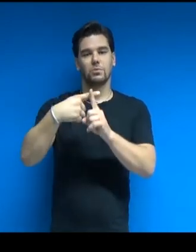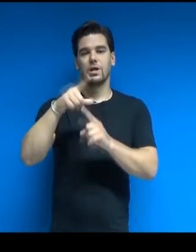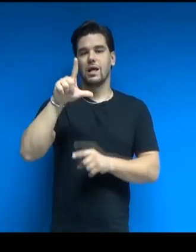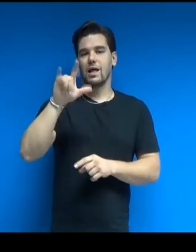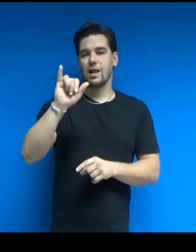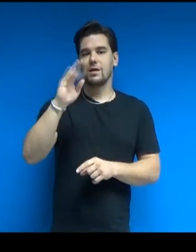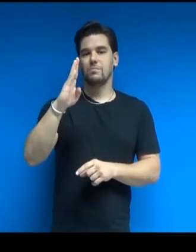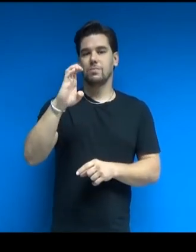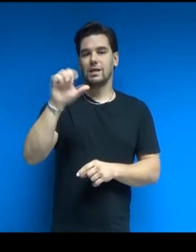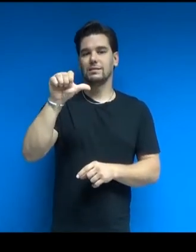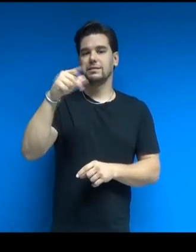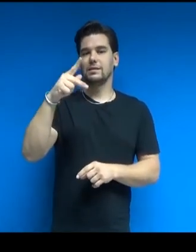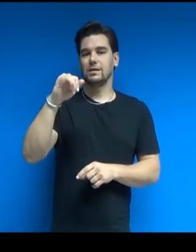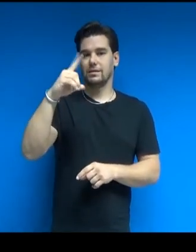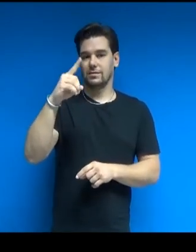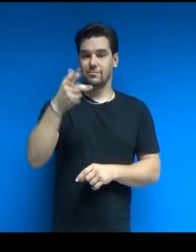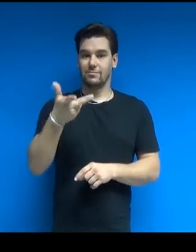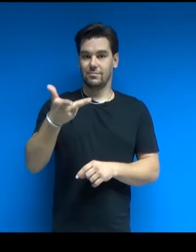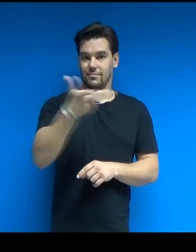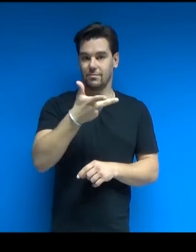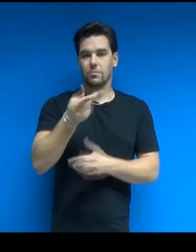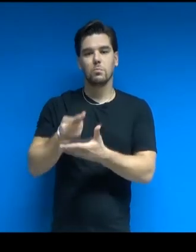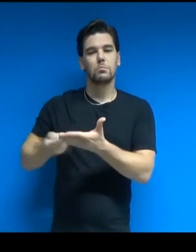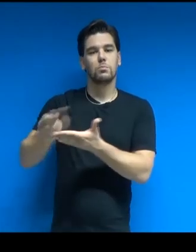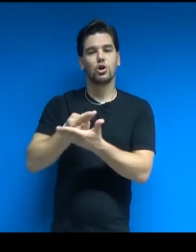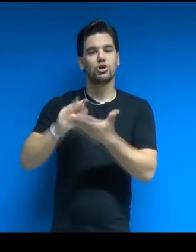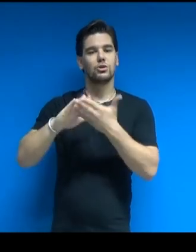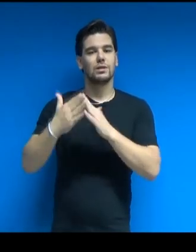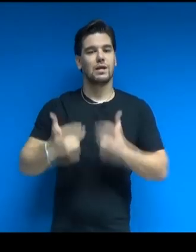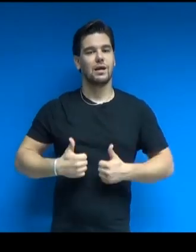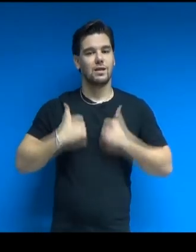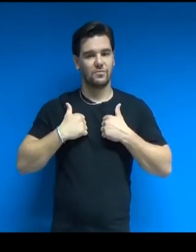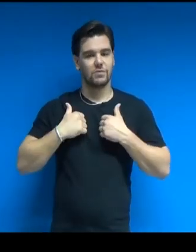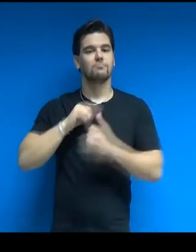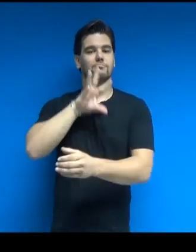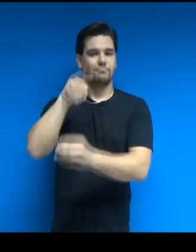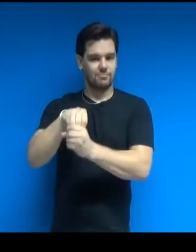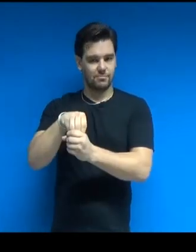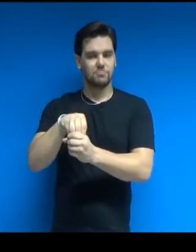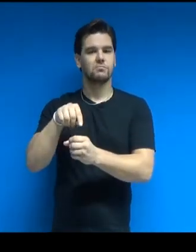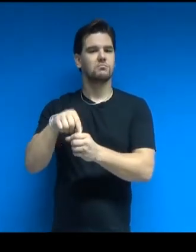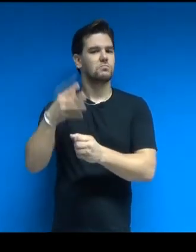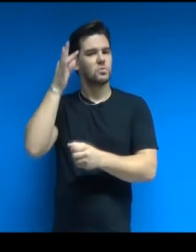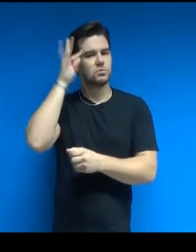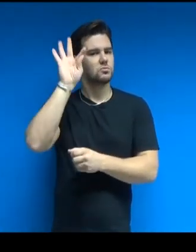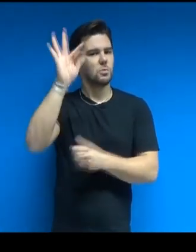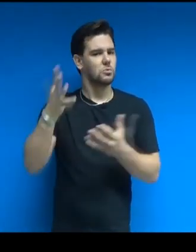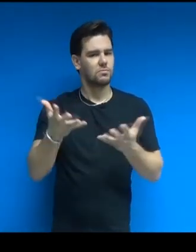Le torri Isozaki, Hadid e Libeskind rientrano nel progetto